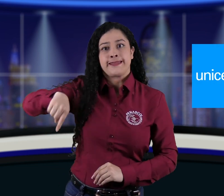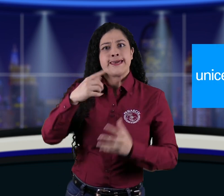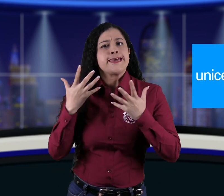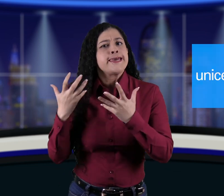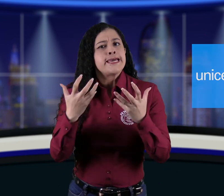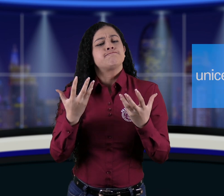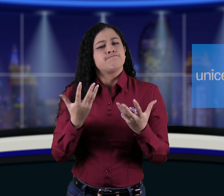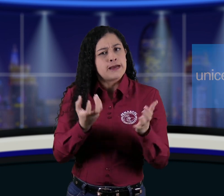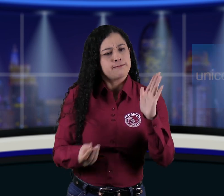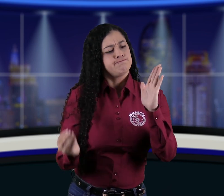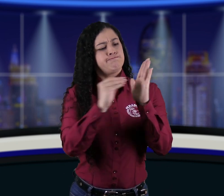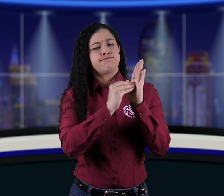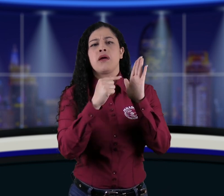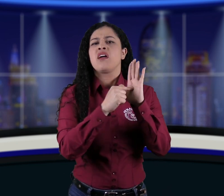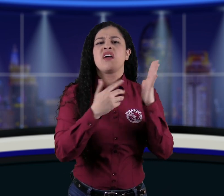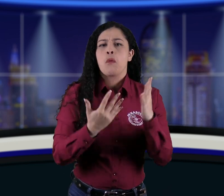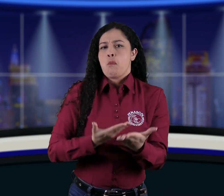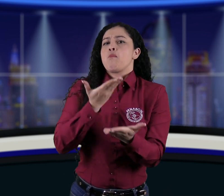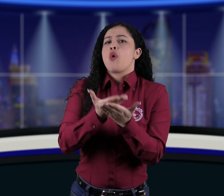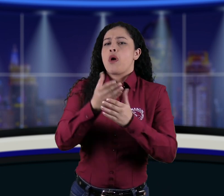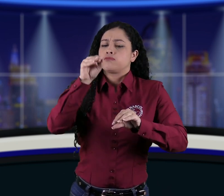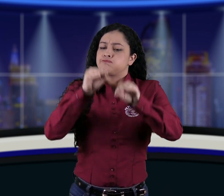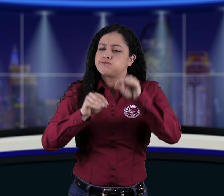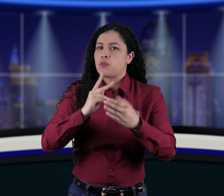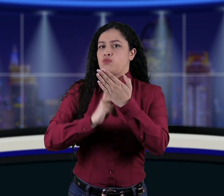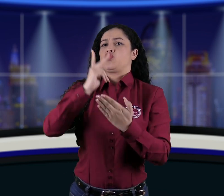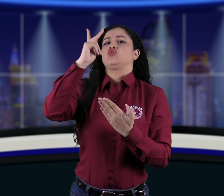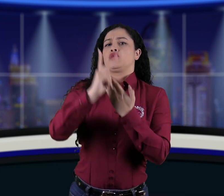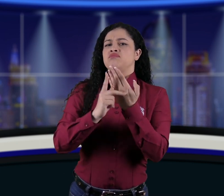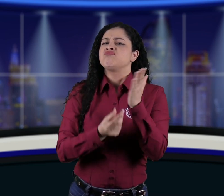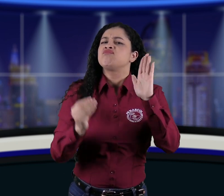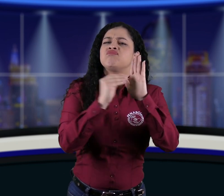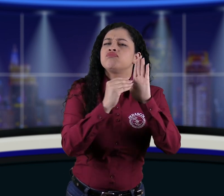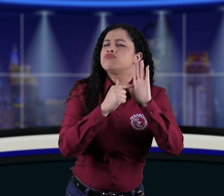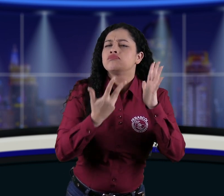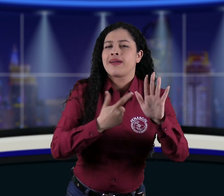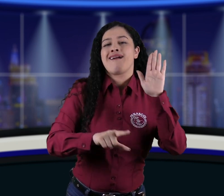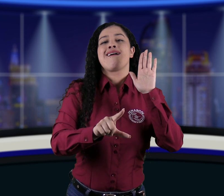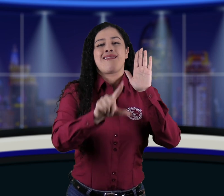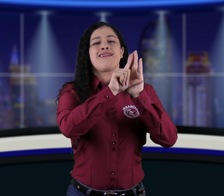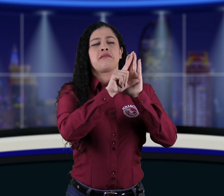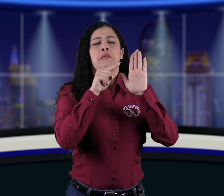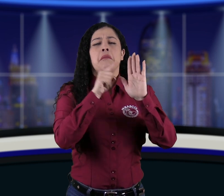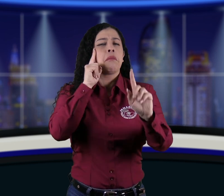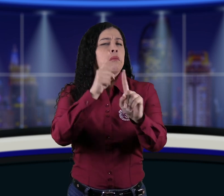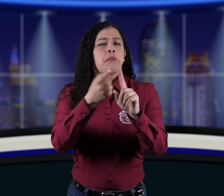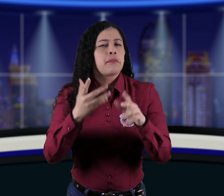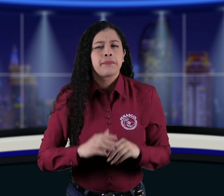conversación que giró en torno al interés de los presentes de proponer y desarrollar un proyecto de ley